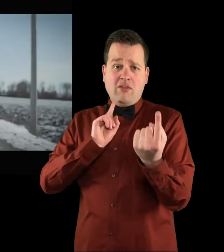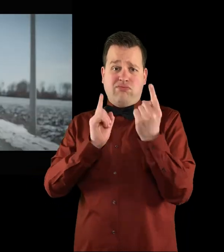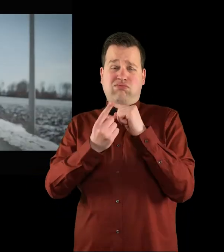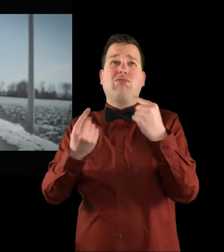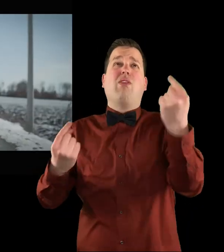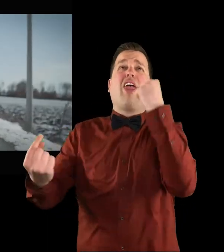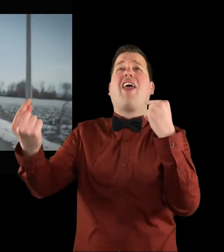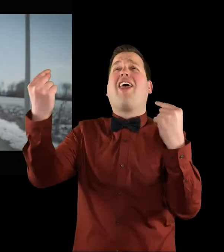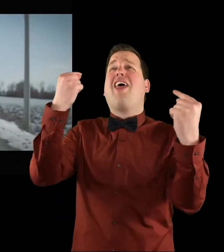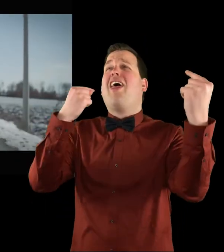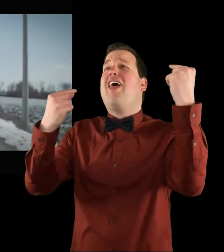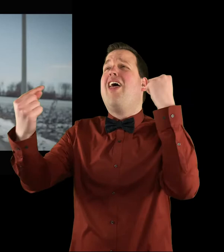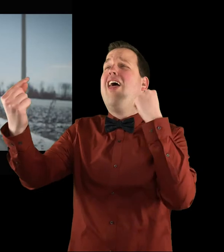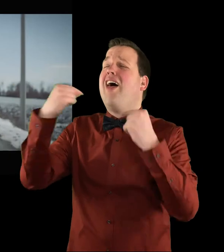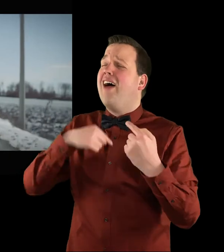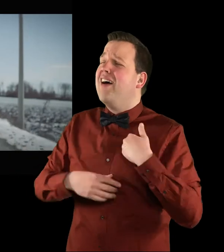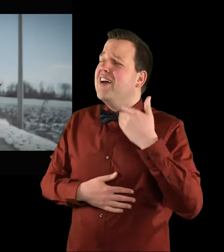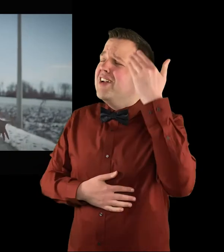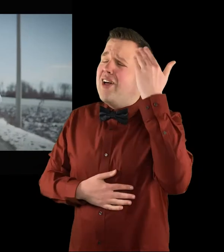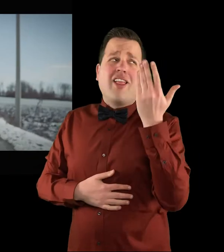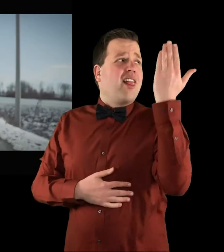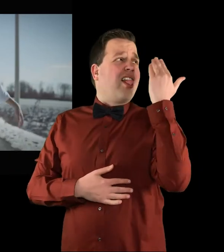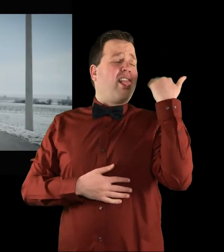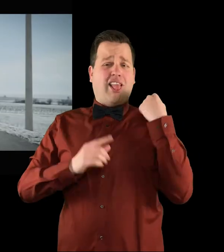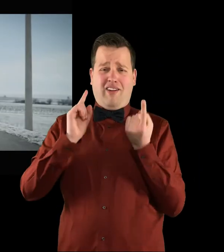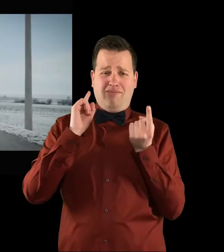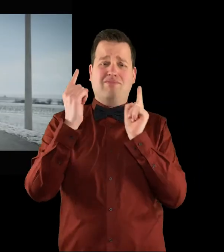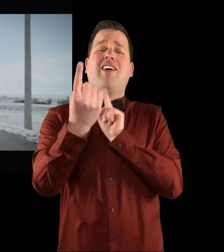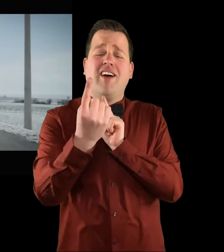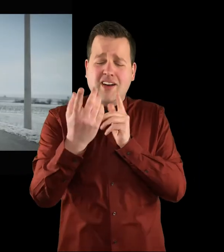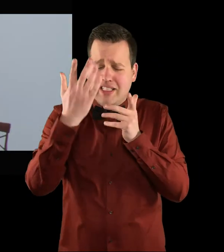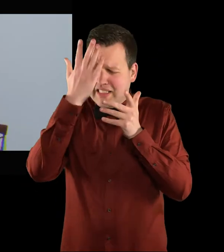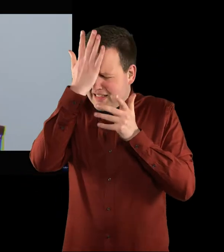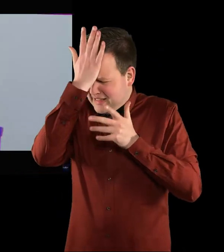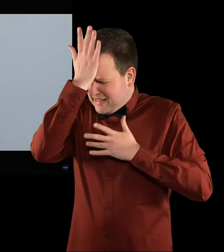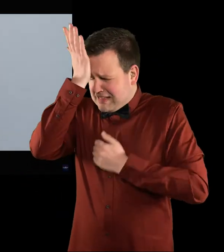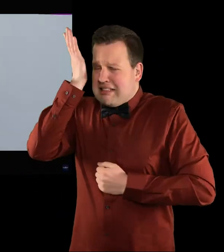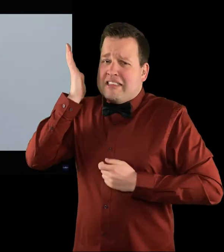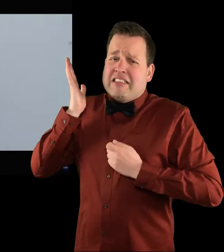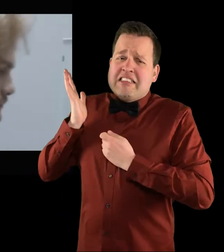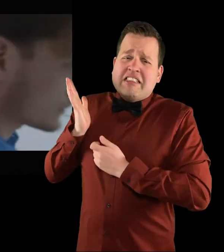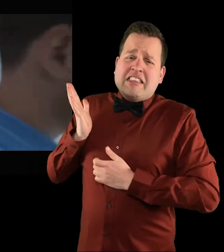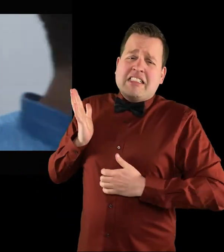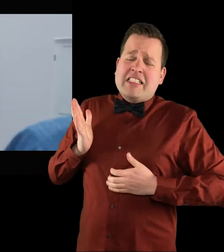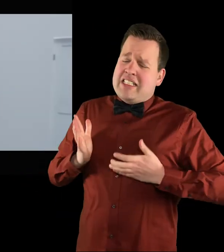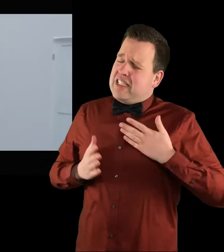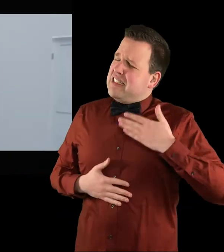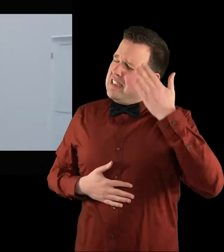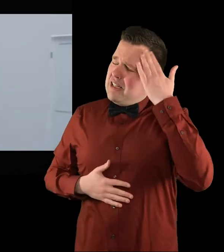i marjë E meritoja unë të hiqëm zfarjë Fajtore janë